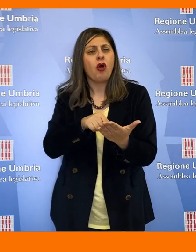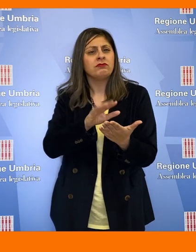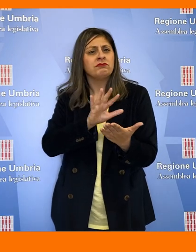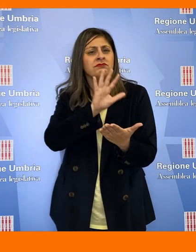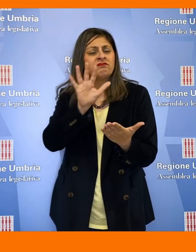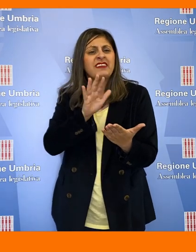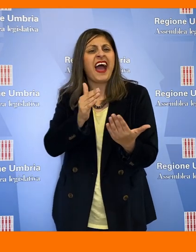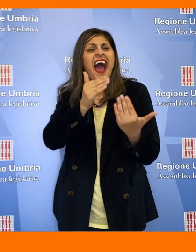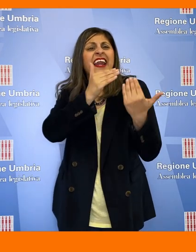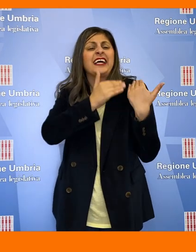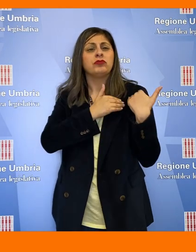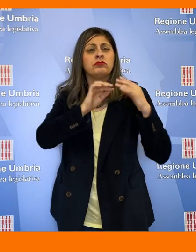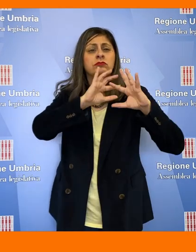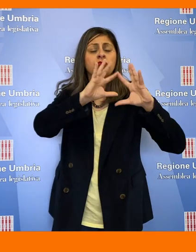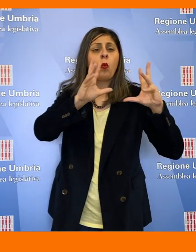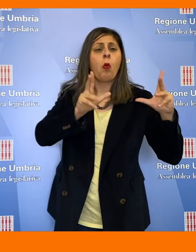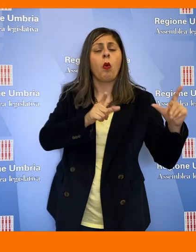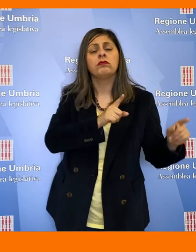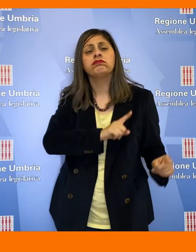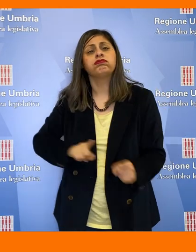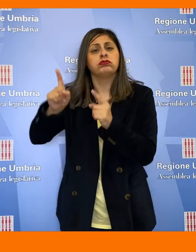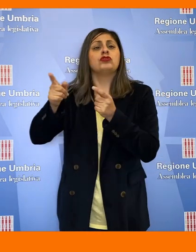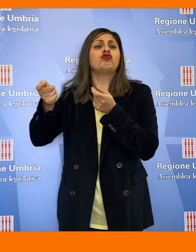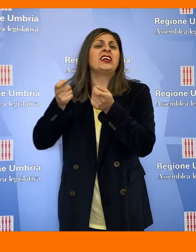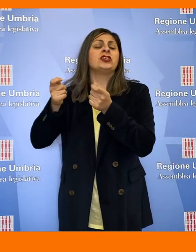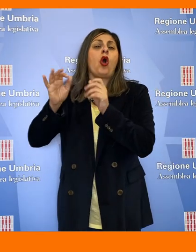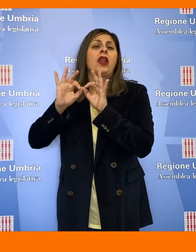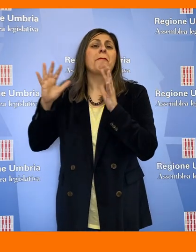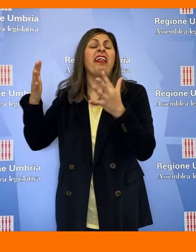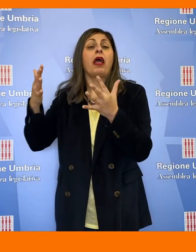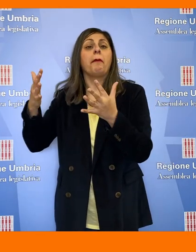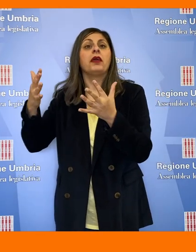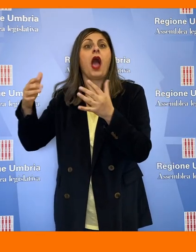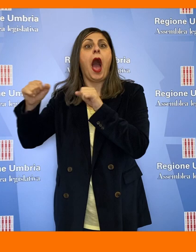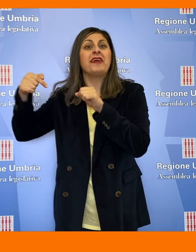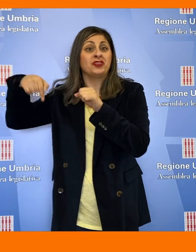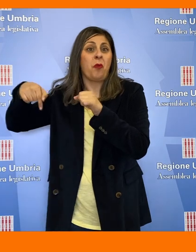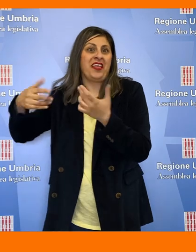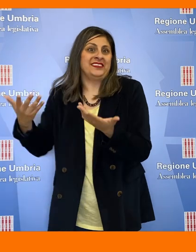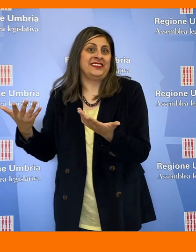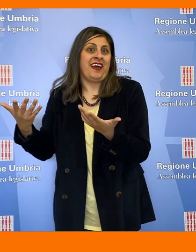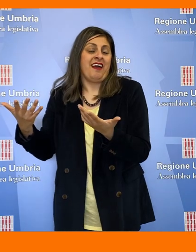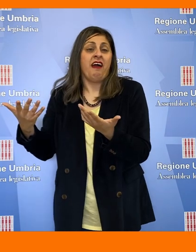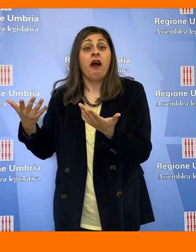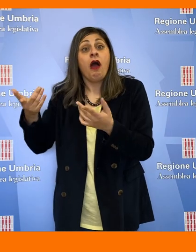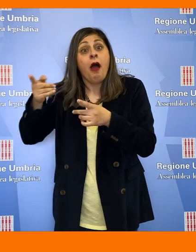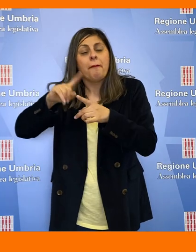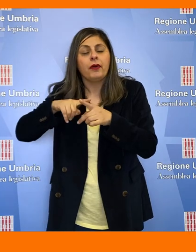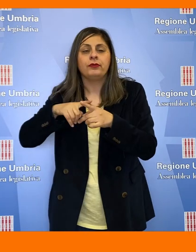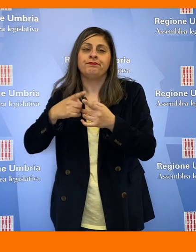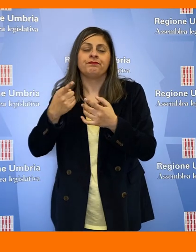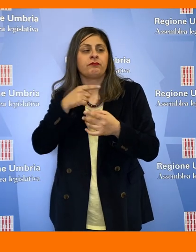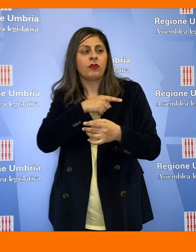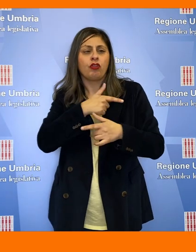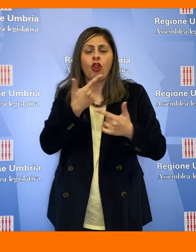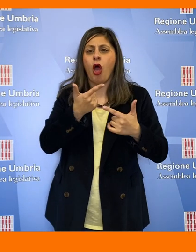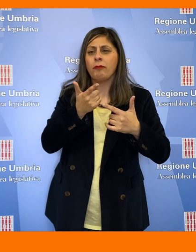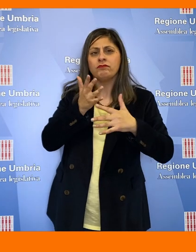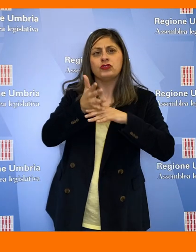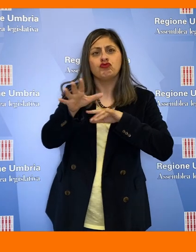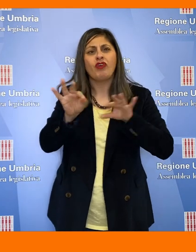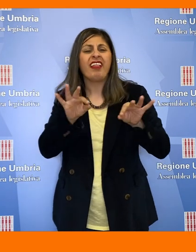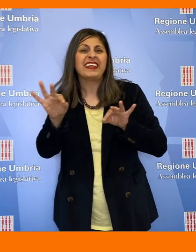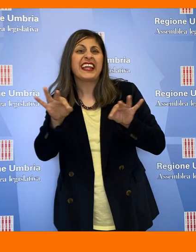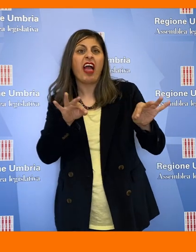impropriamente responsabilità in ordine alla gestione pandemica a questa amministrazione ed entra in scelte strategiche